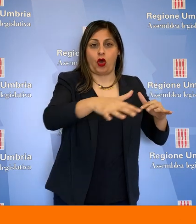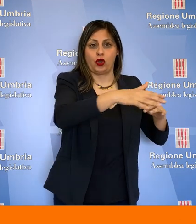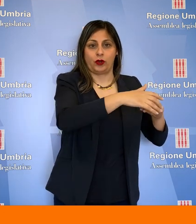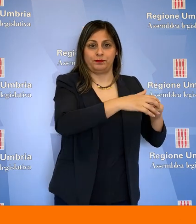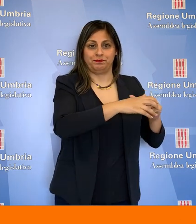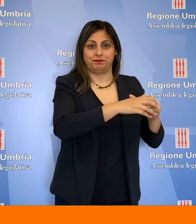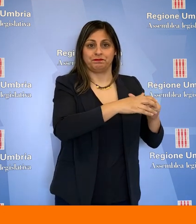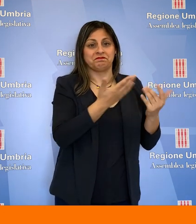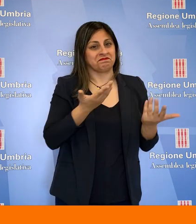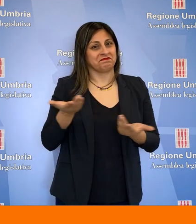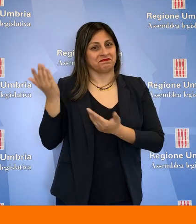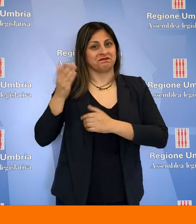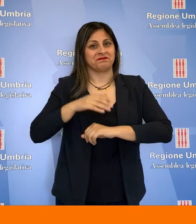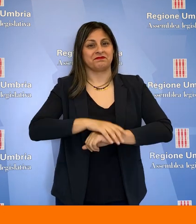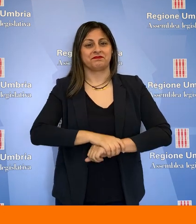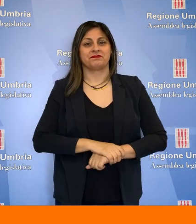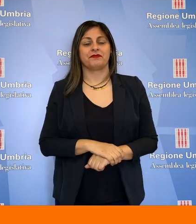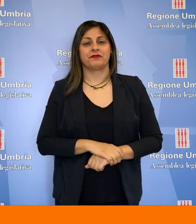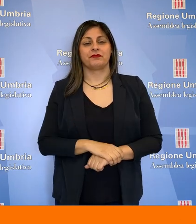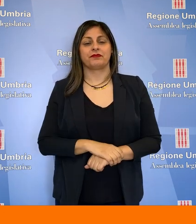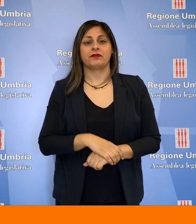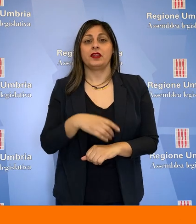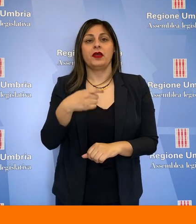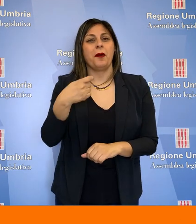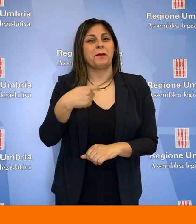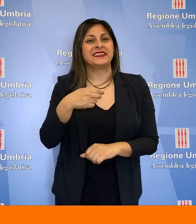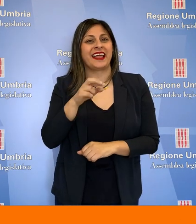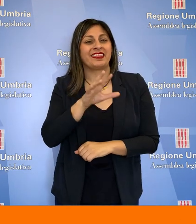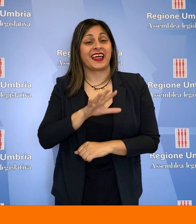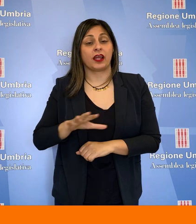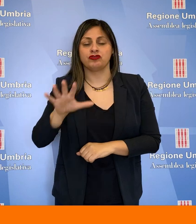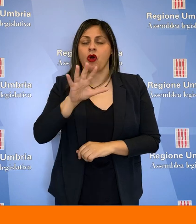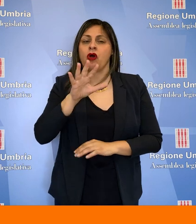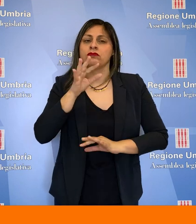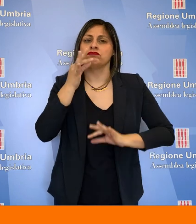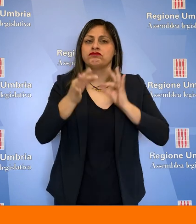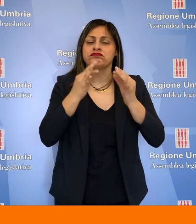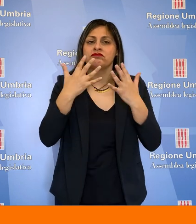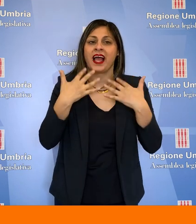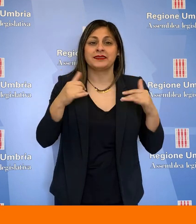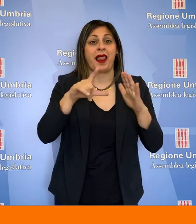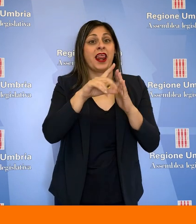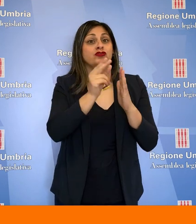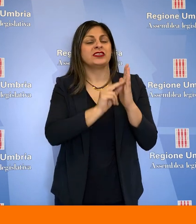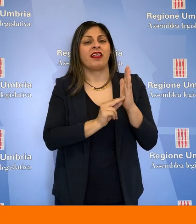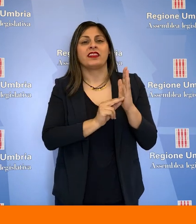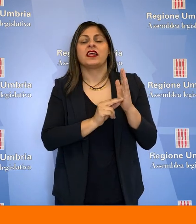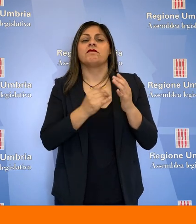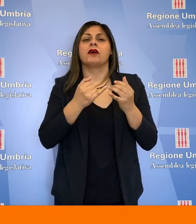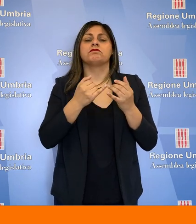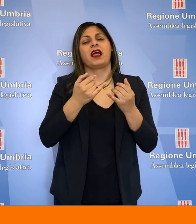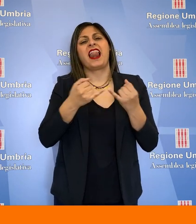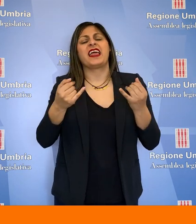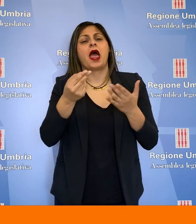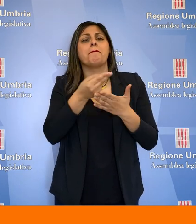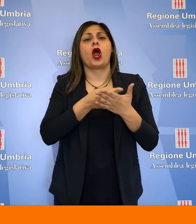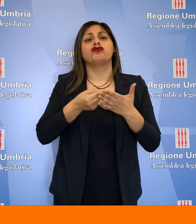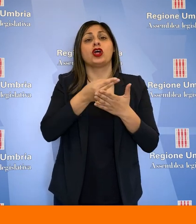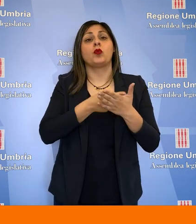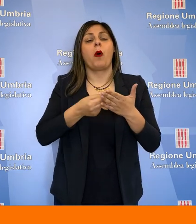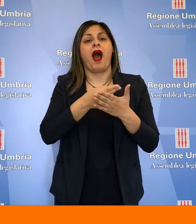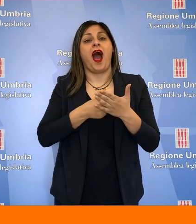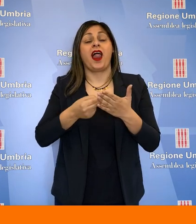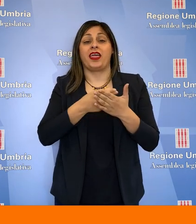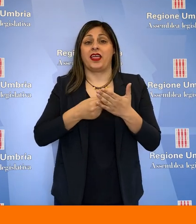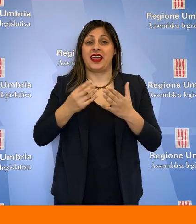territorio. Il servizio. La Presidente della Regione ha illustrato all'Assemblea Legislativa le linee